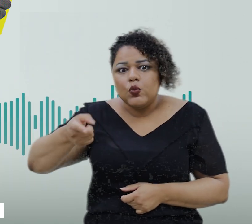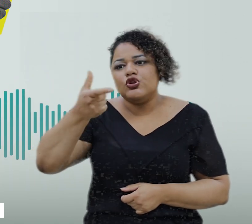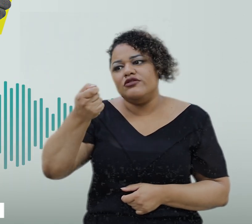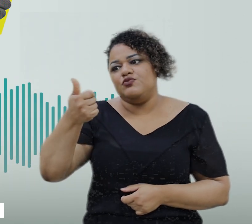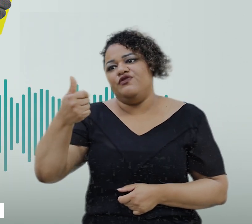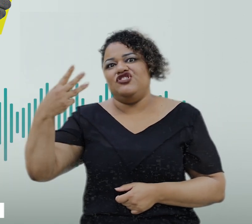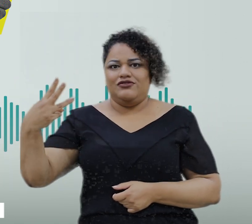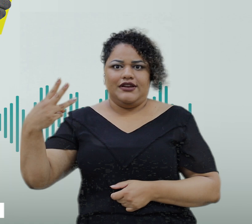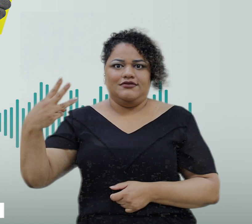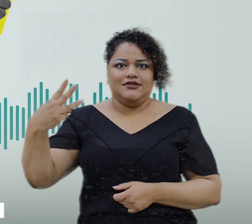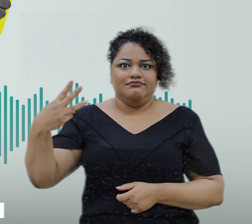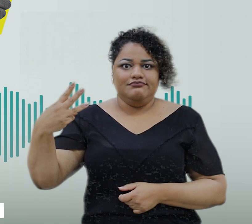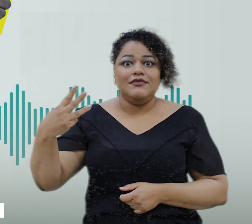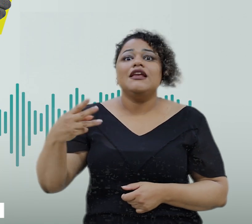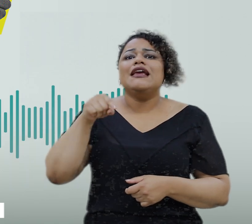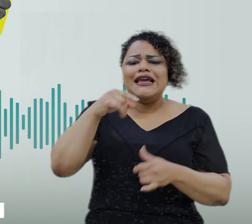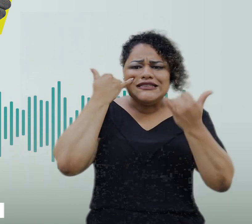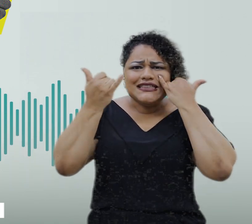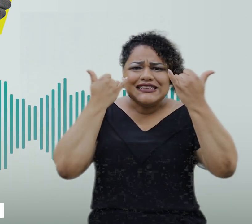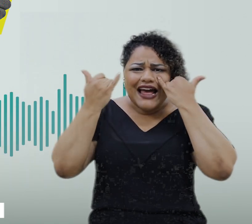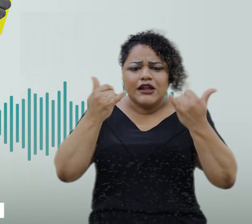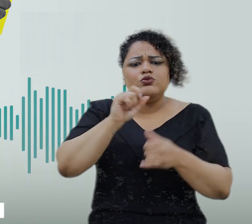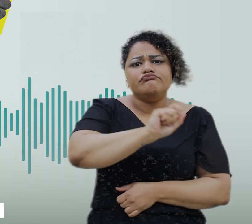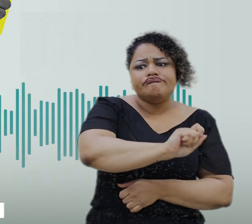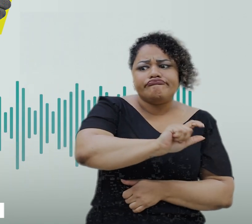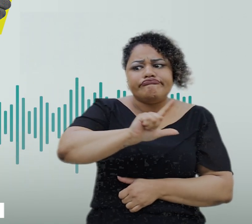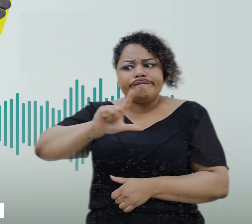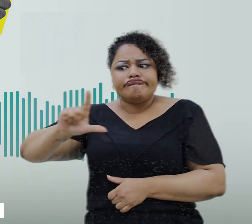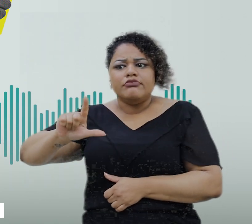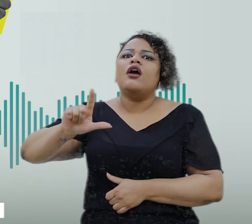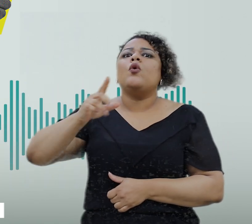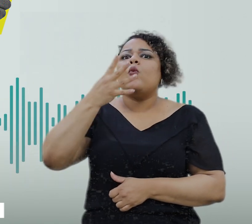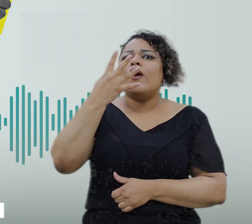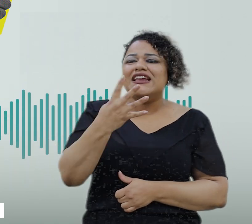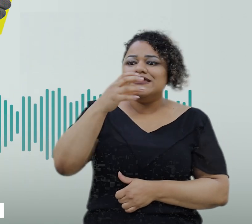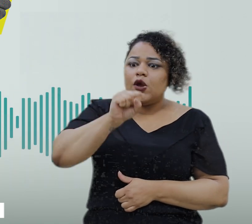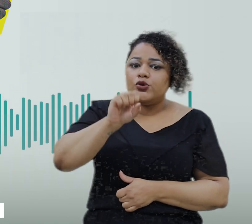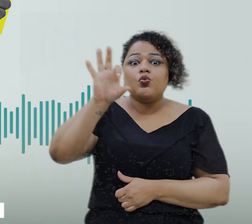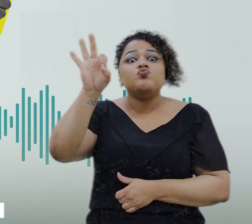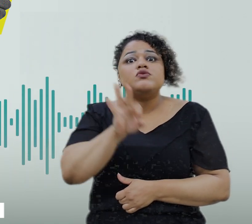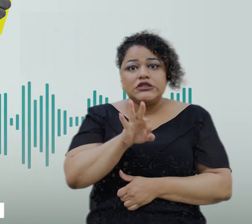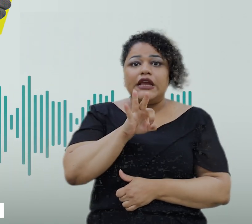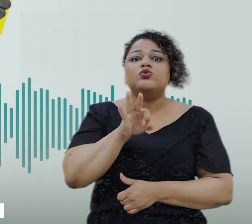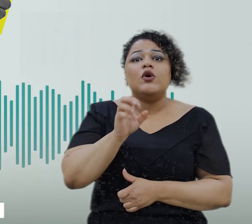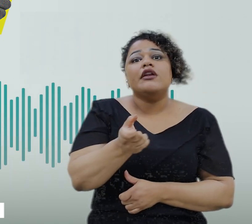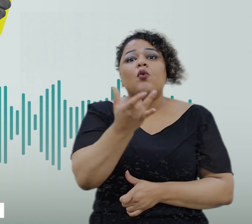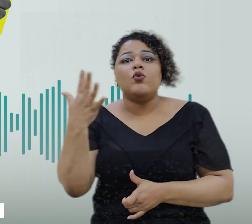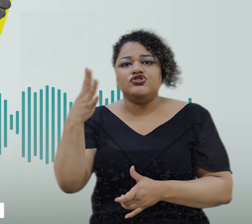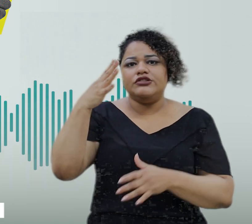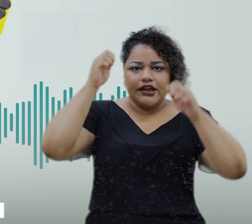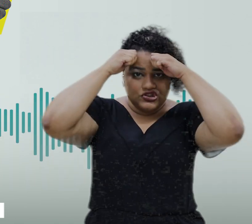2023. O dado representa um aumento de 48% no número de autistas